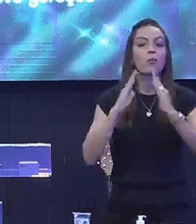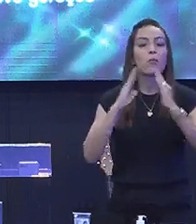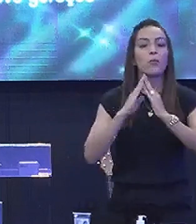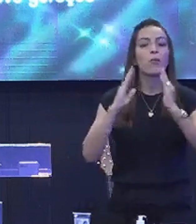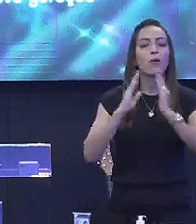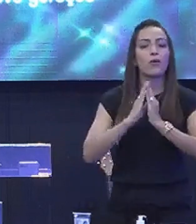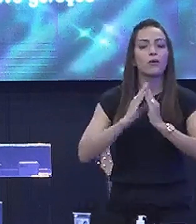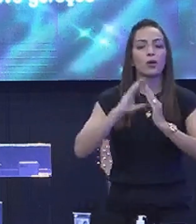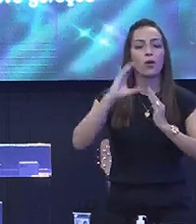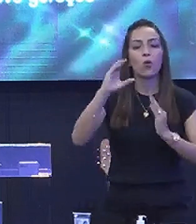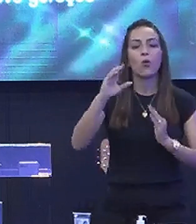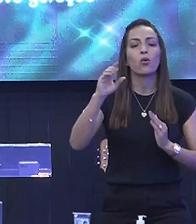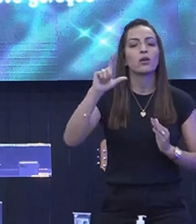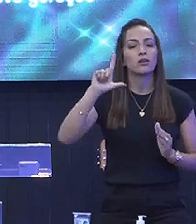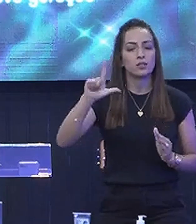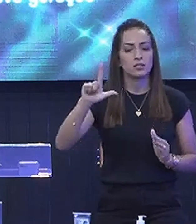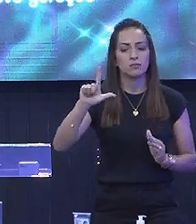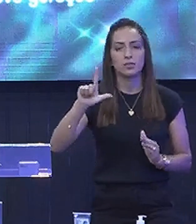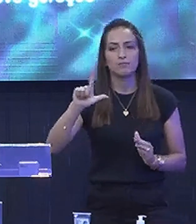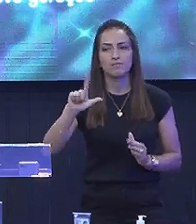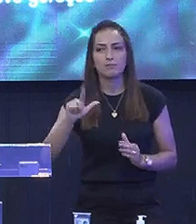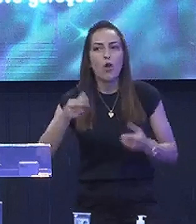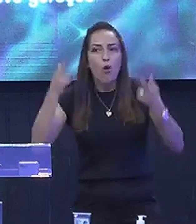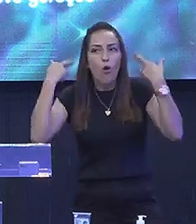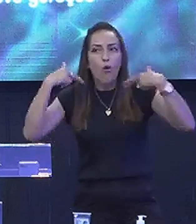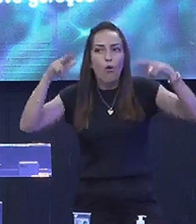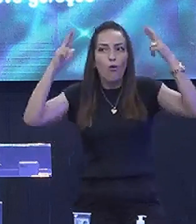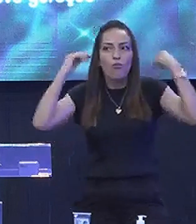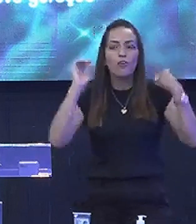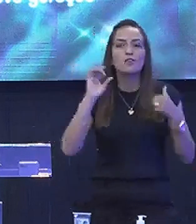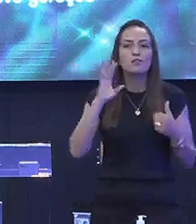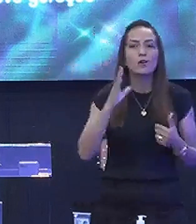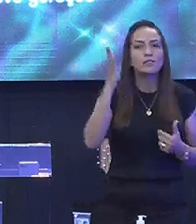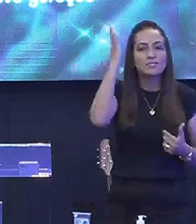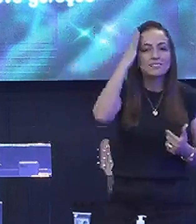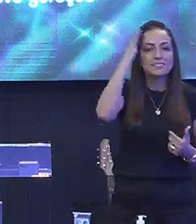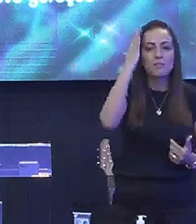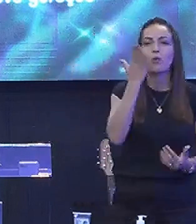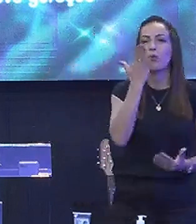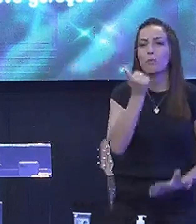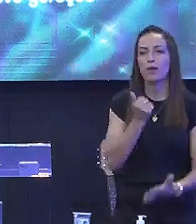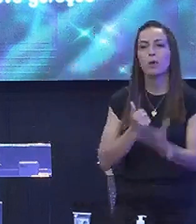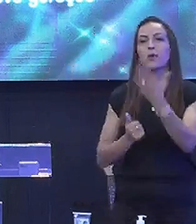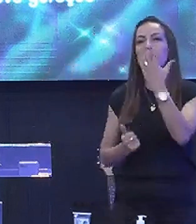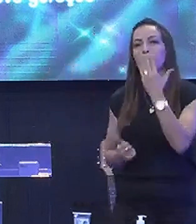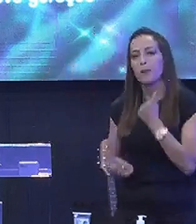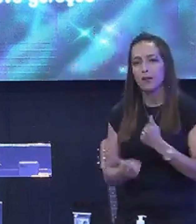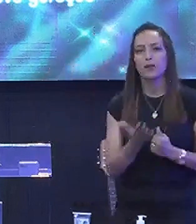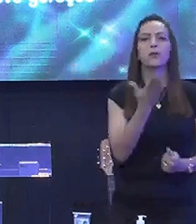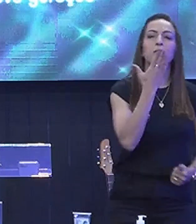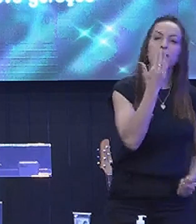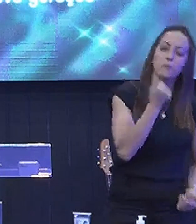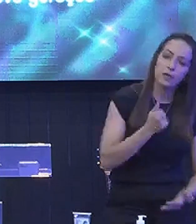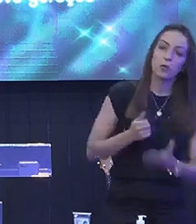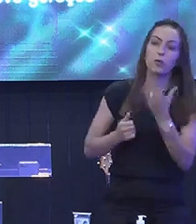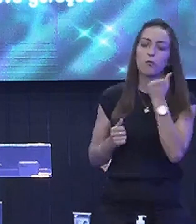Ovelha Ovelha Só sabe comer Comer Comer Comer Você sabia